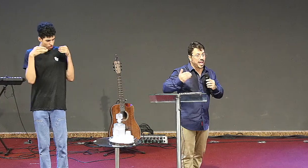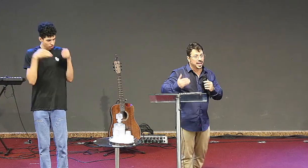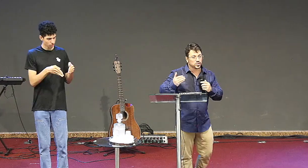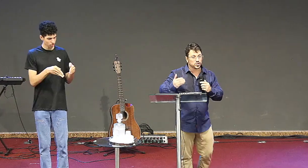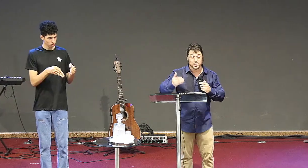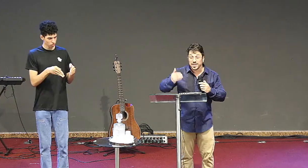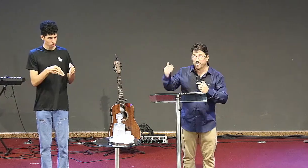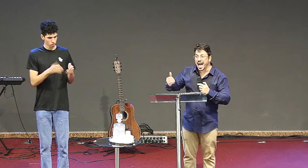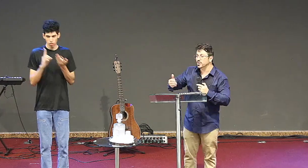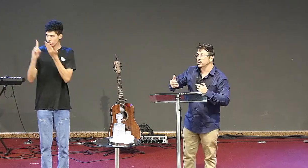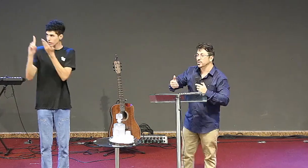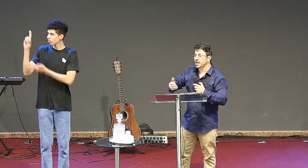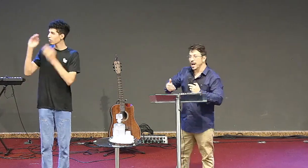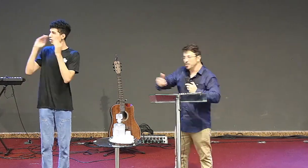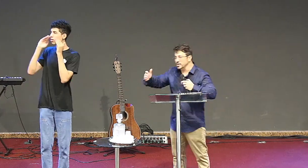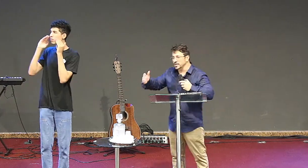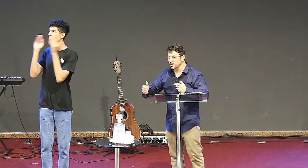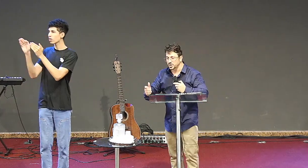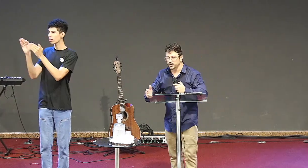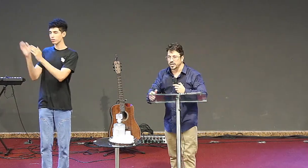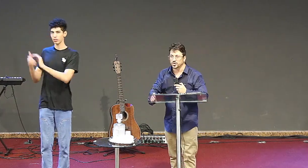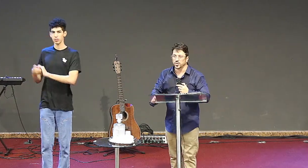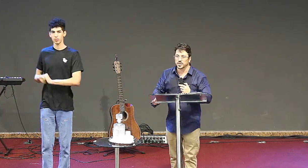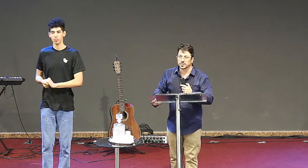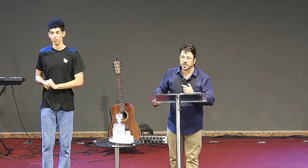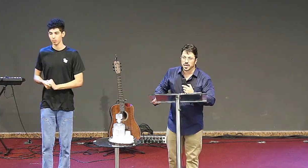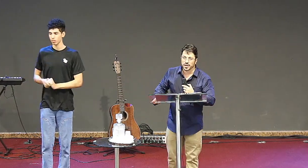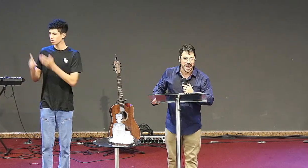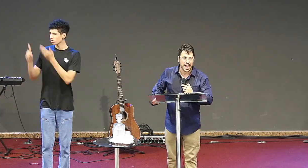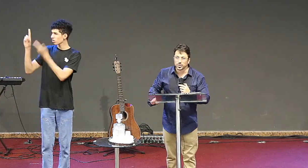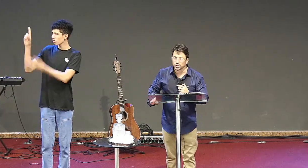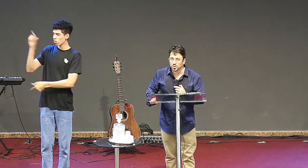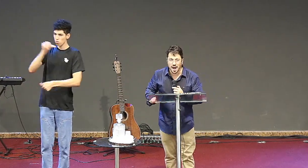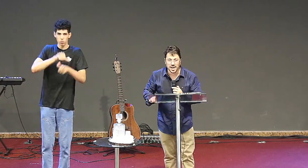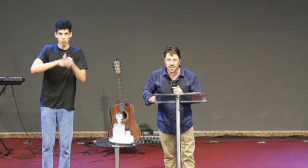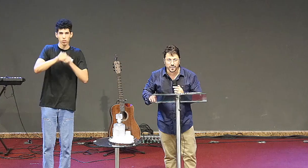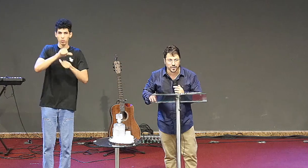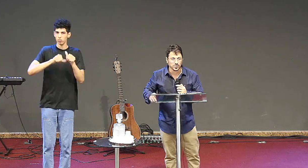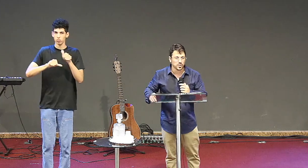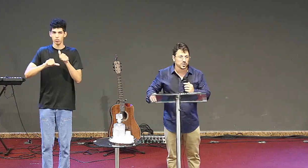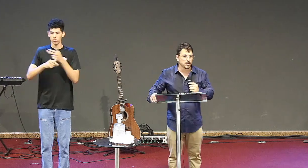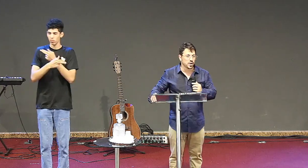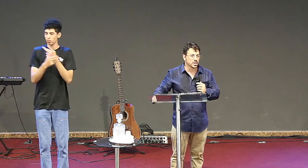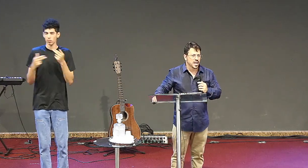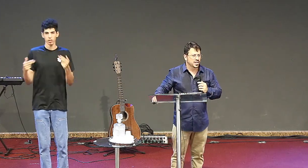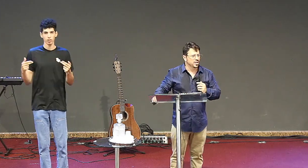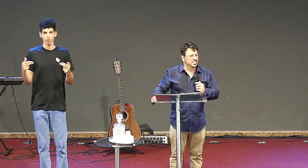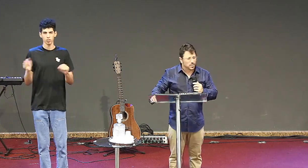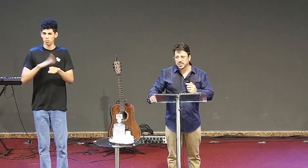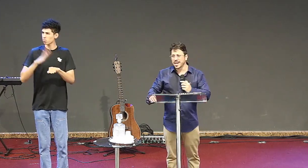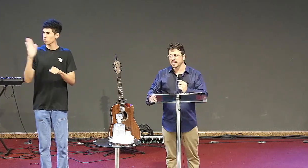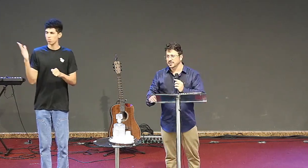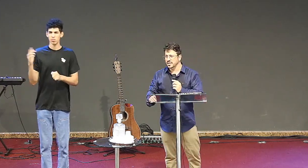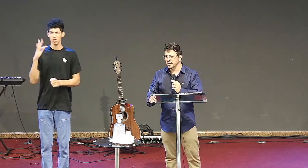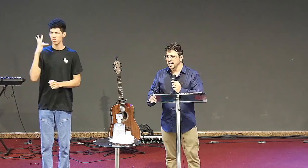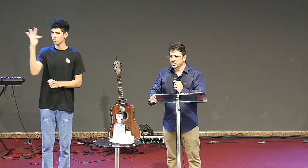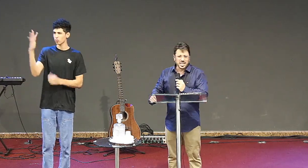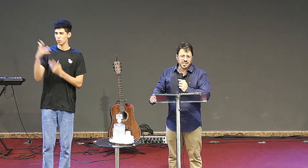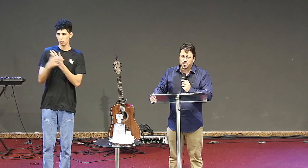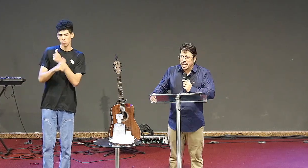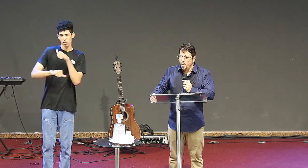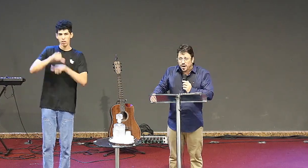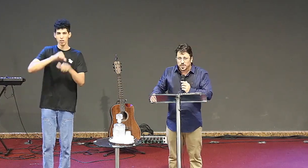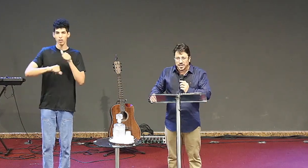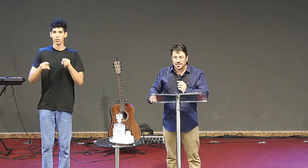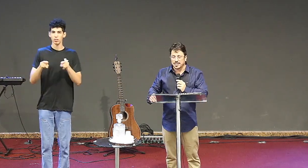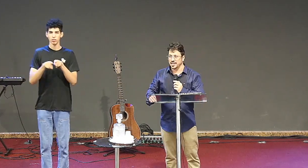Ele tem nos levado a muitas modificações e vai continuar levando, meus irmãos. E nós temos ciência de que